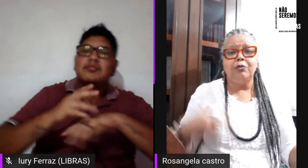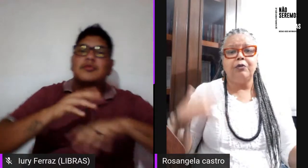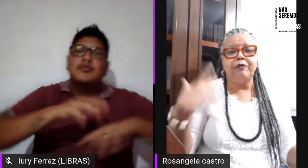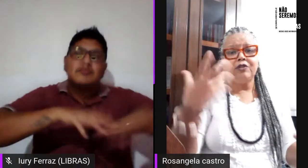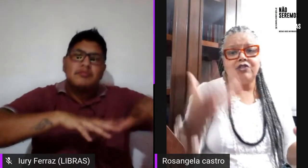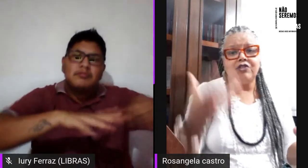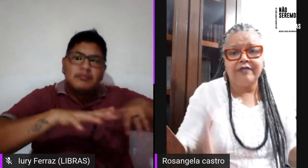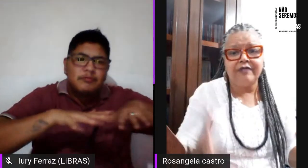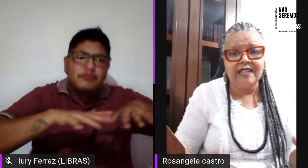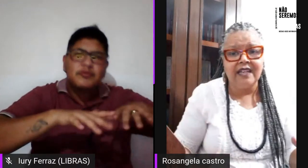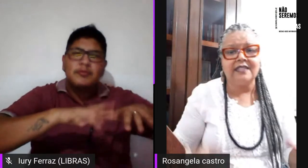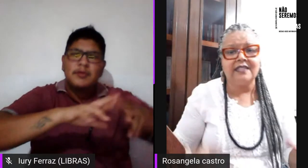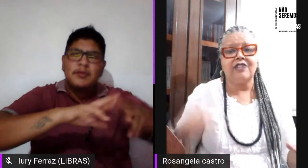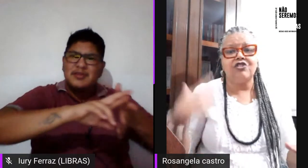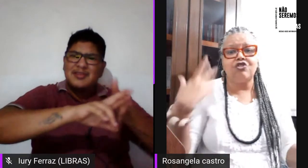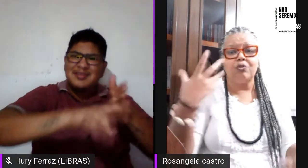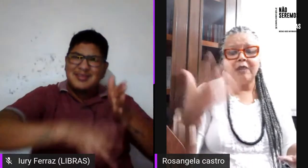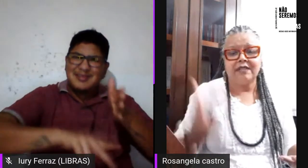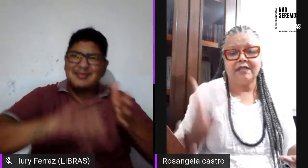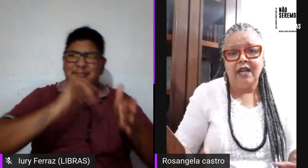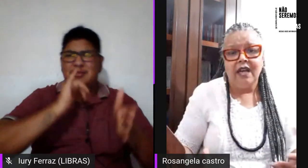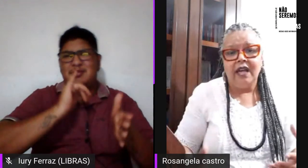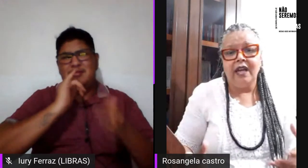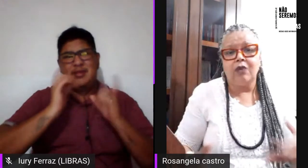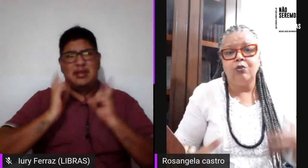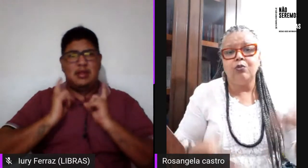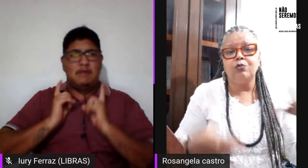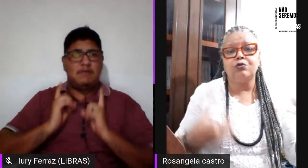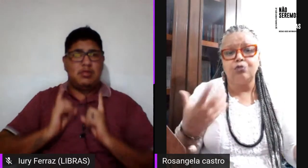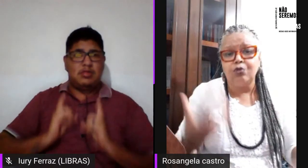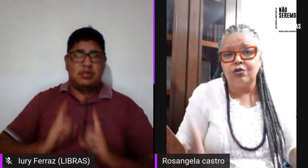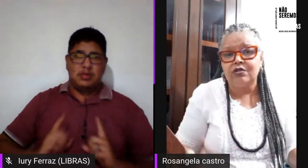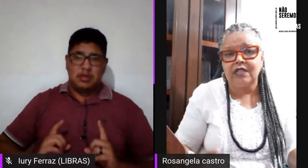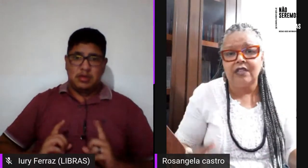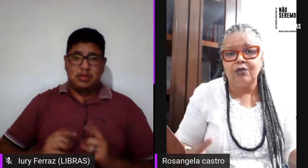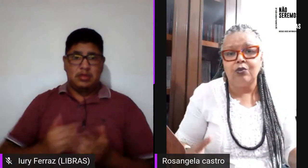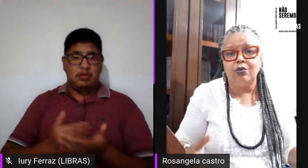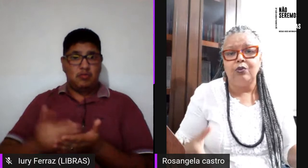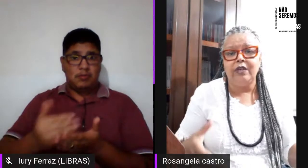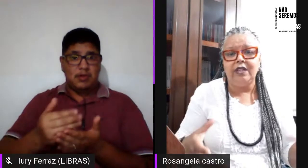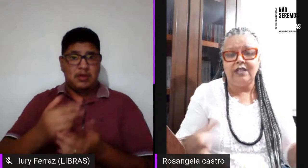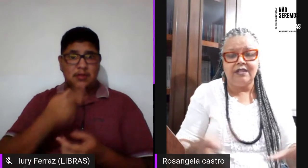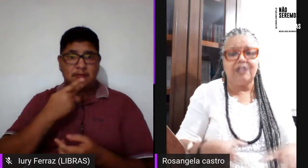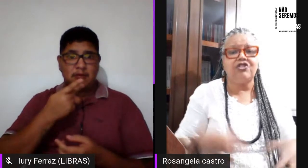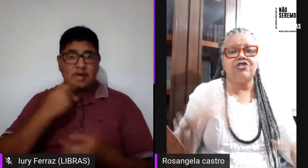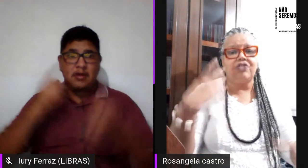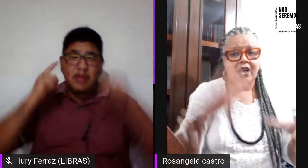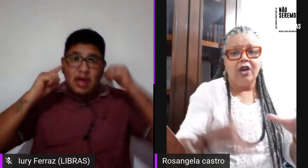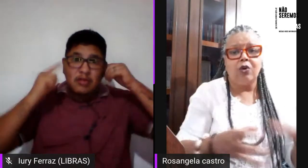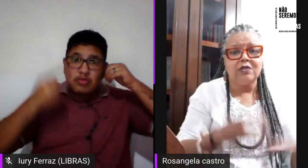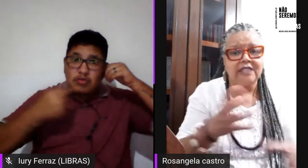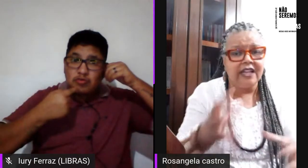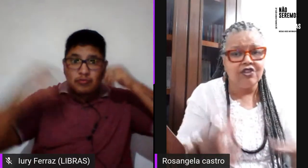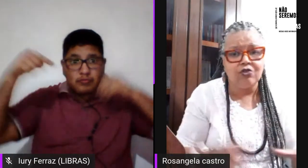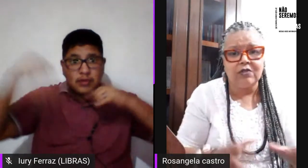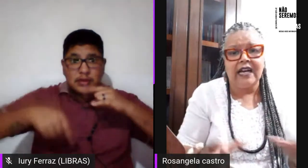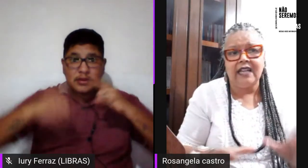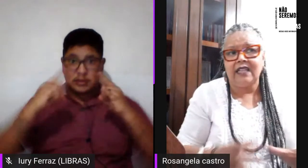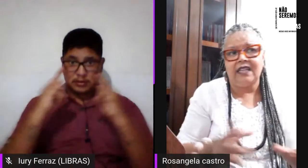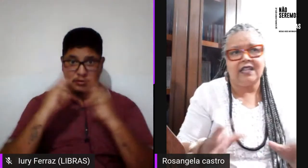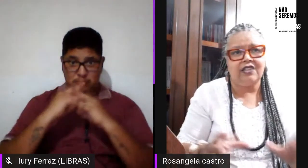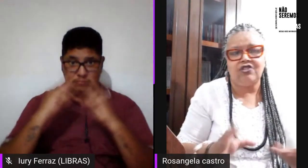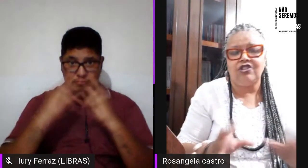no movimento de deficiência, que a gente começa com surdos aqui no INIS, e a gente consegue